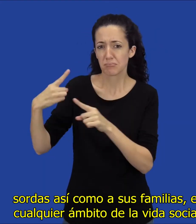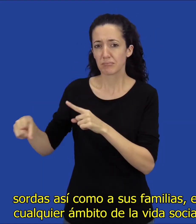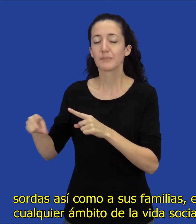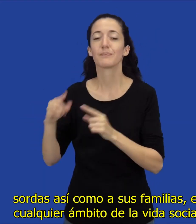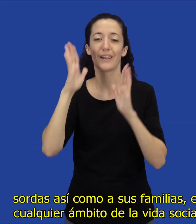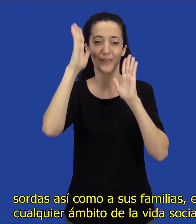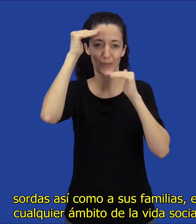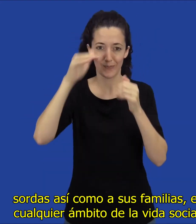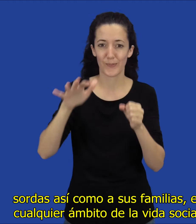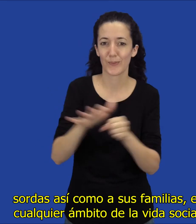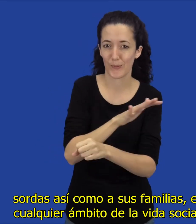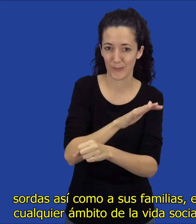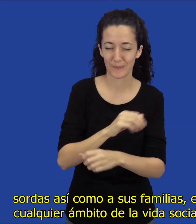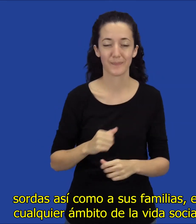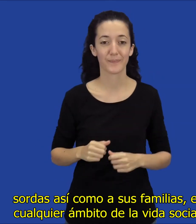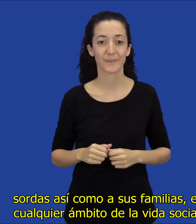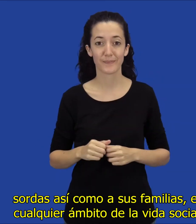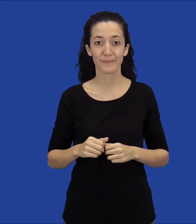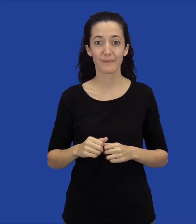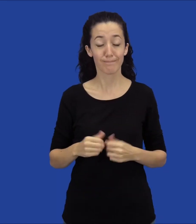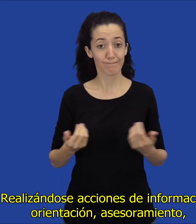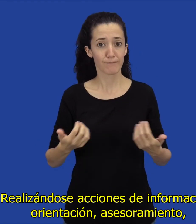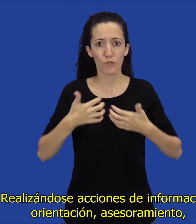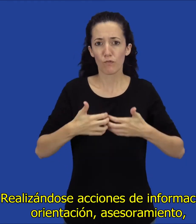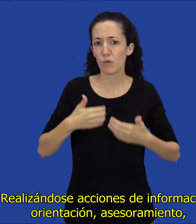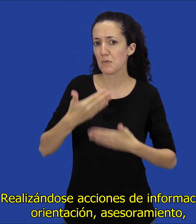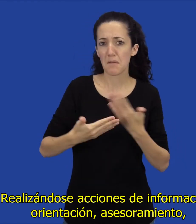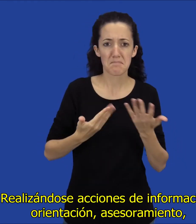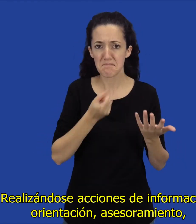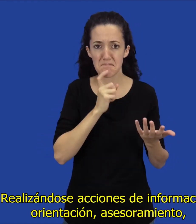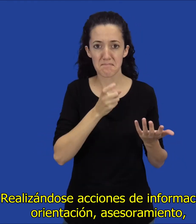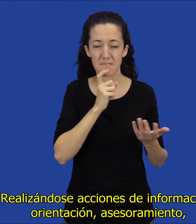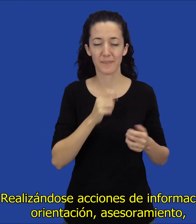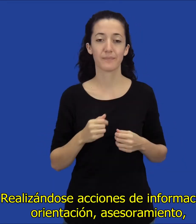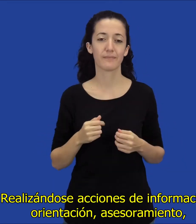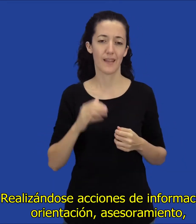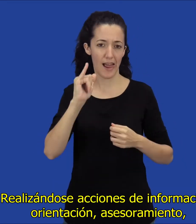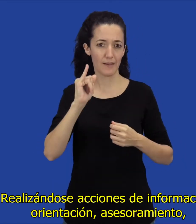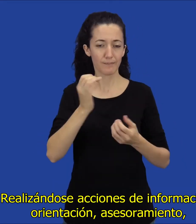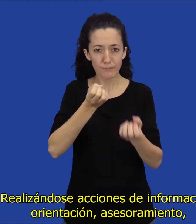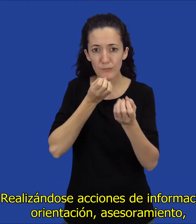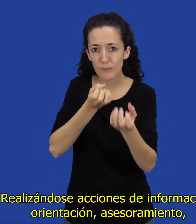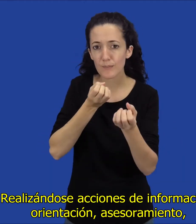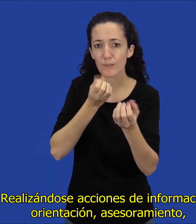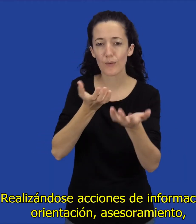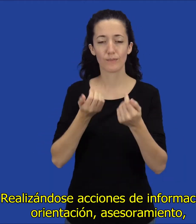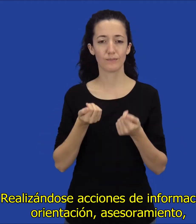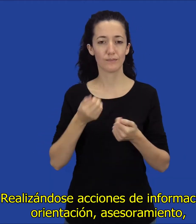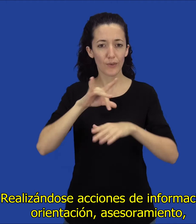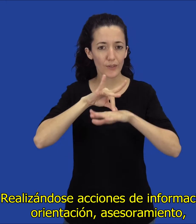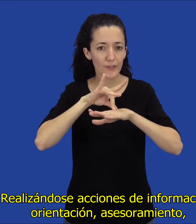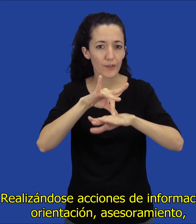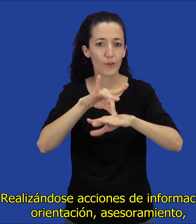ámbito de la vida social. Realizándose acciones de información, orientación,